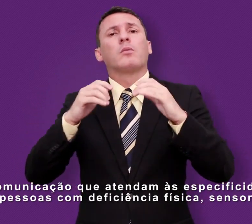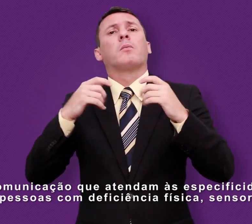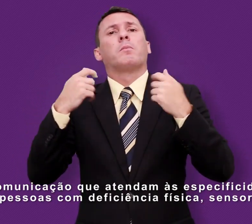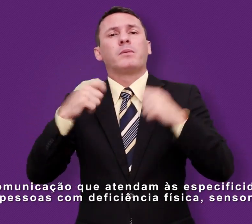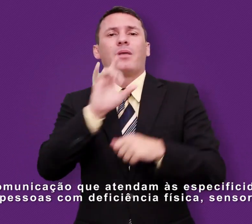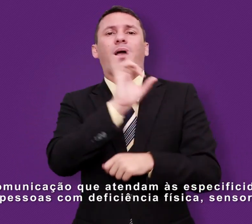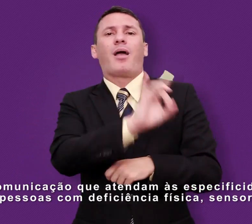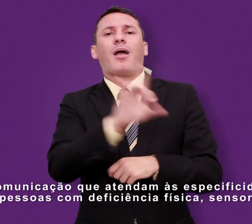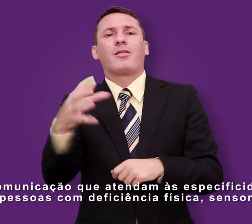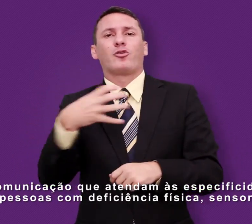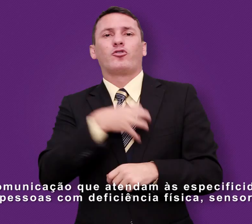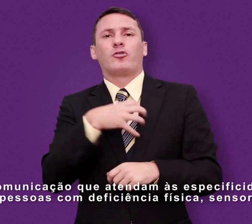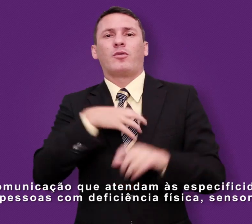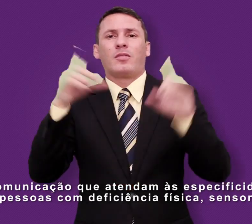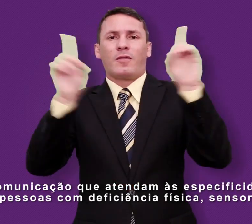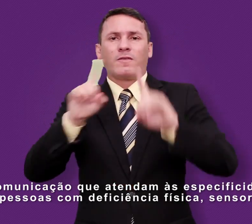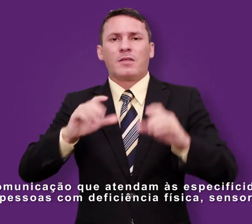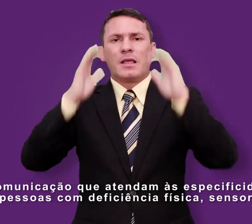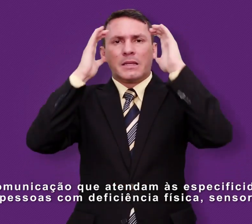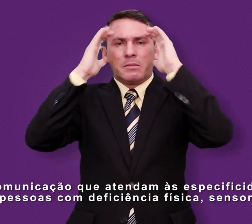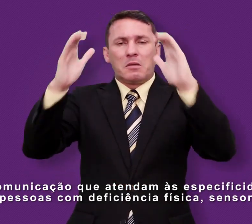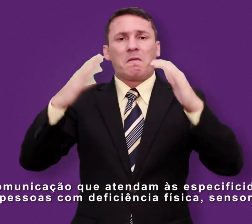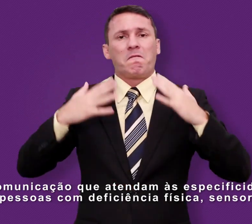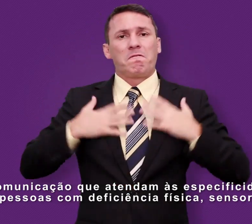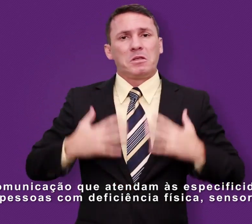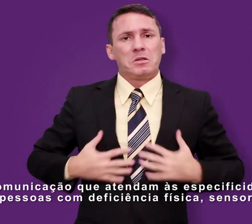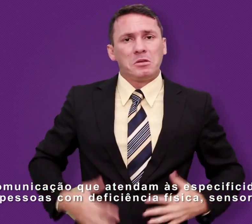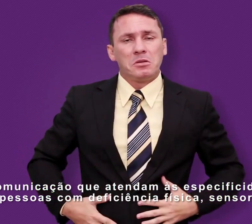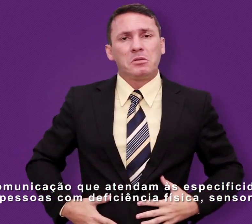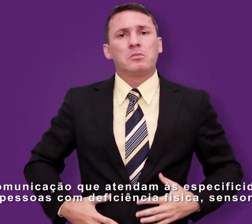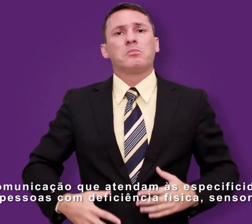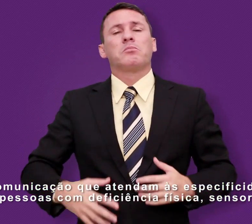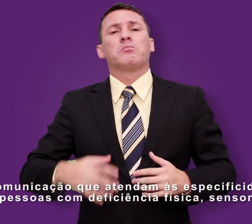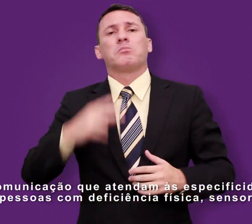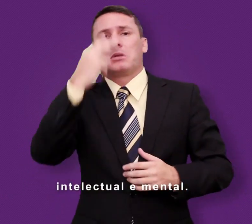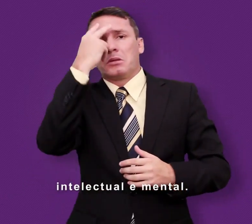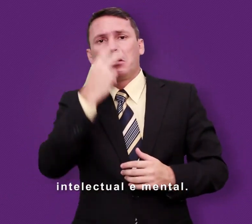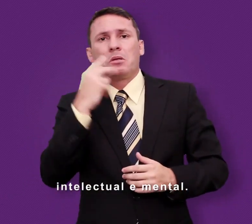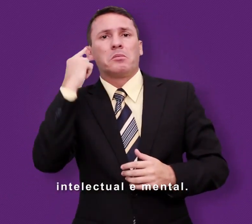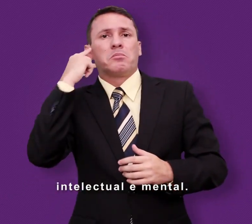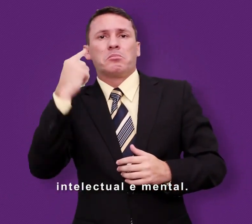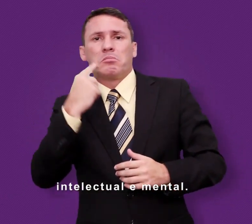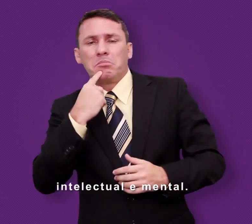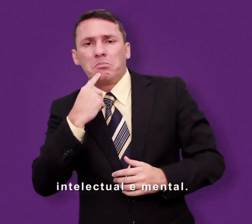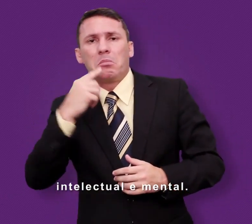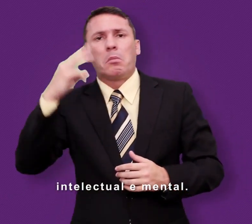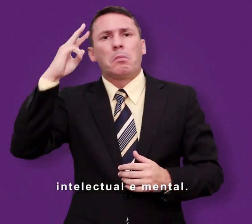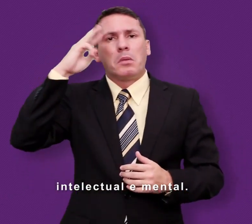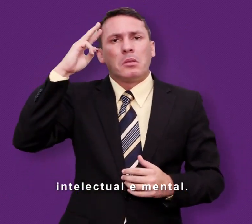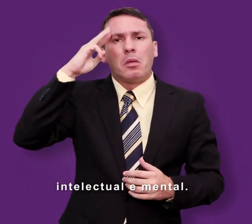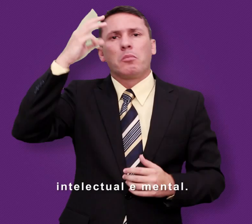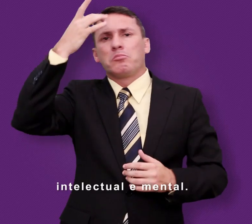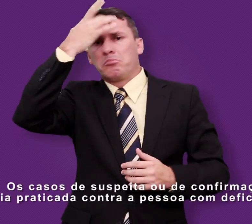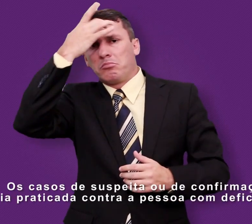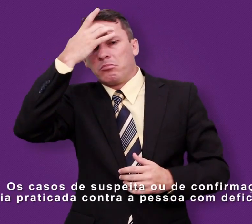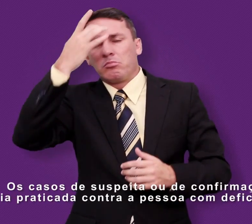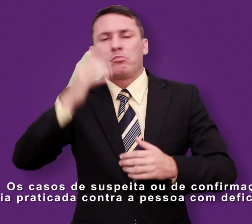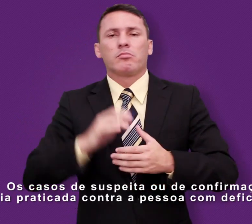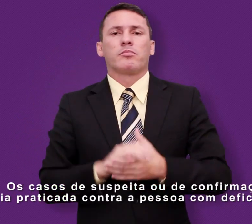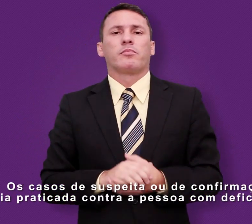especificidades das pessoas com deficiência física, sensorial, intelectual e mental. Artigo 26.